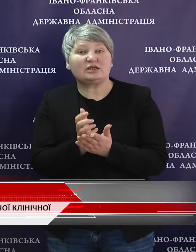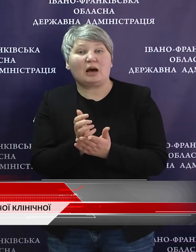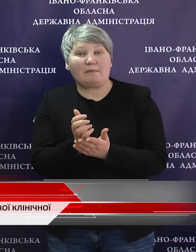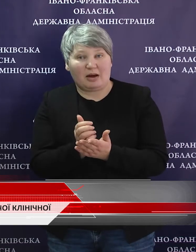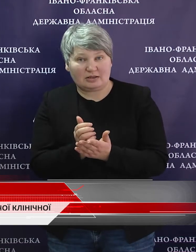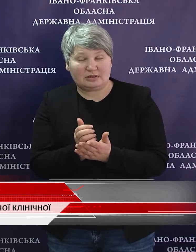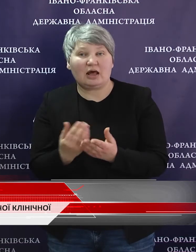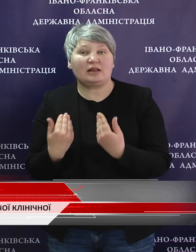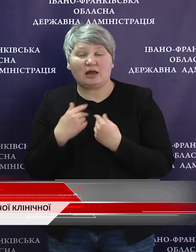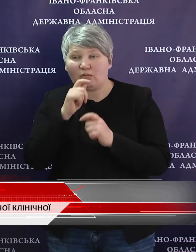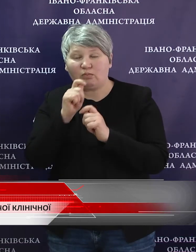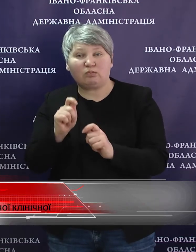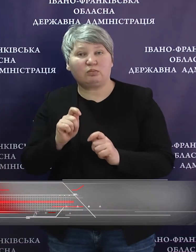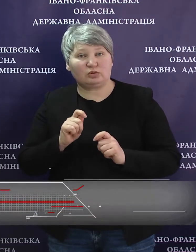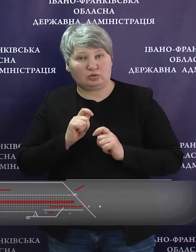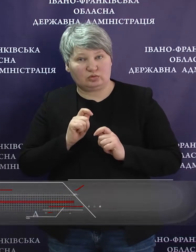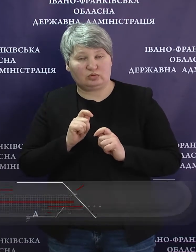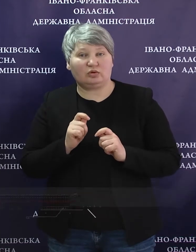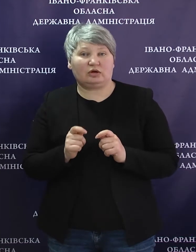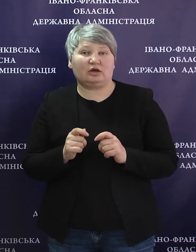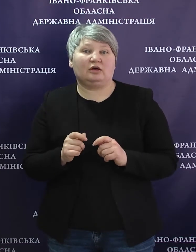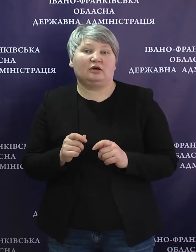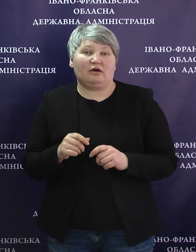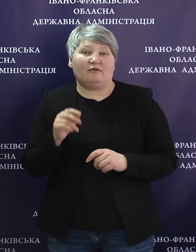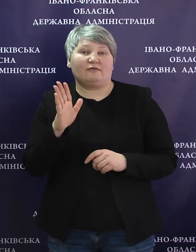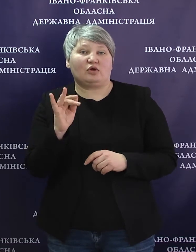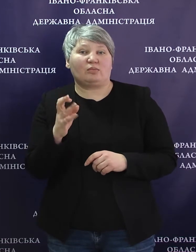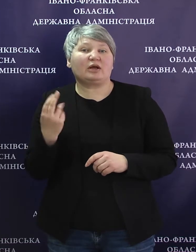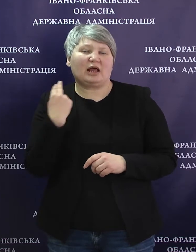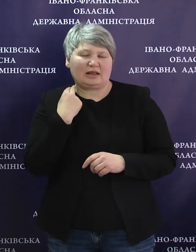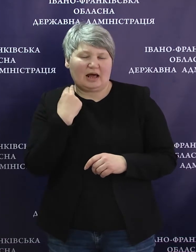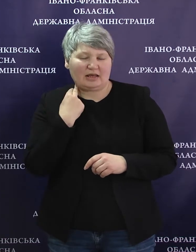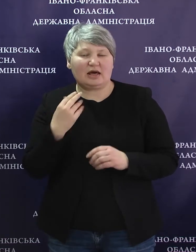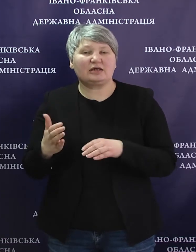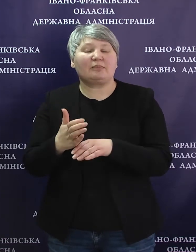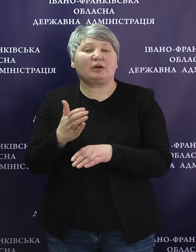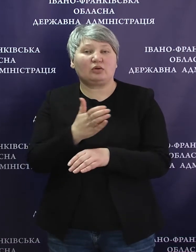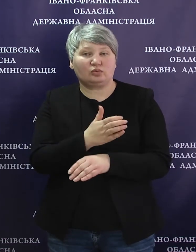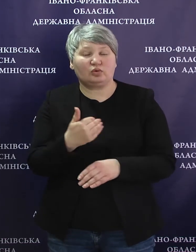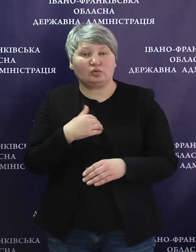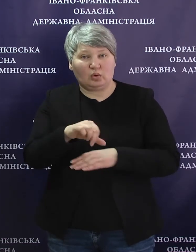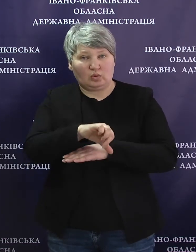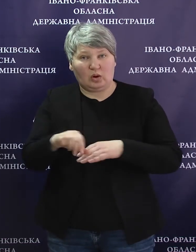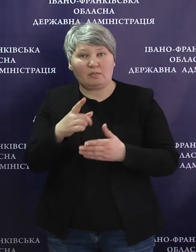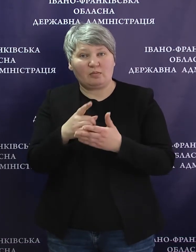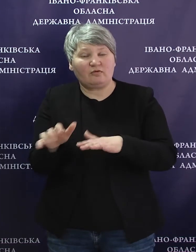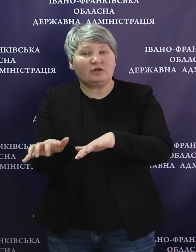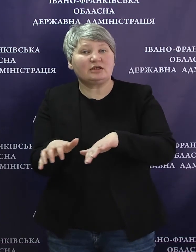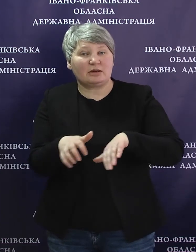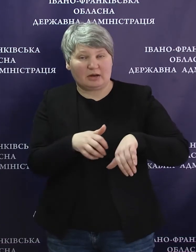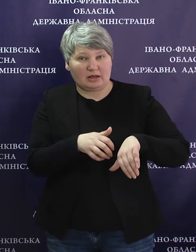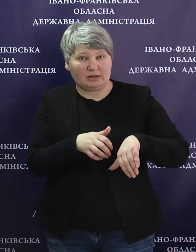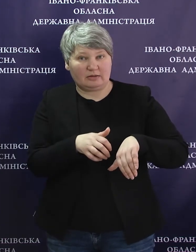подарує уряд Великобританії, транспортує до кордону, ми повинні це забрати.